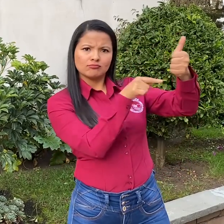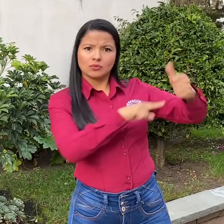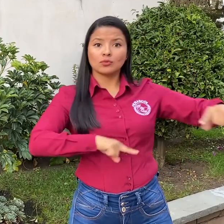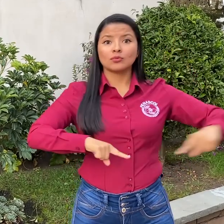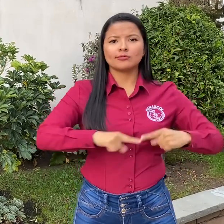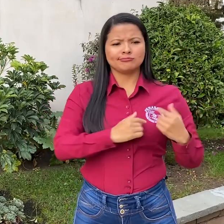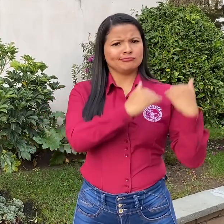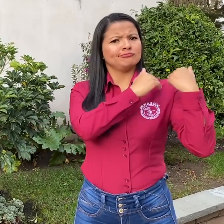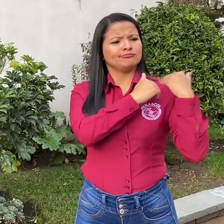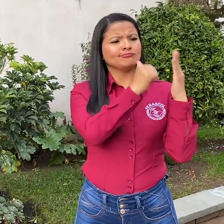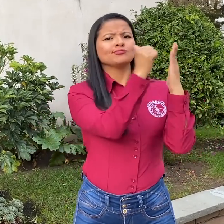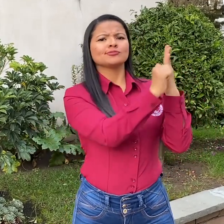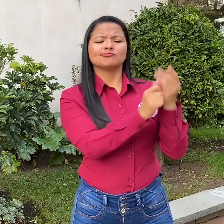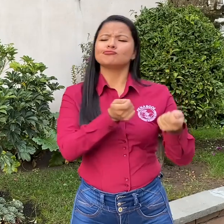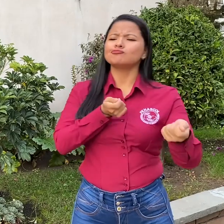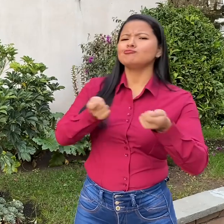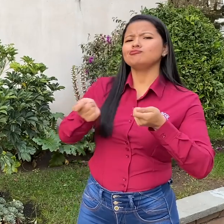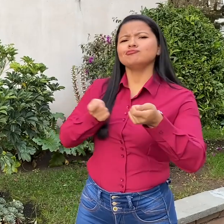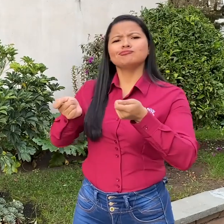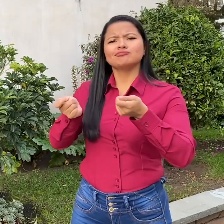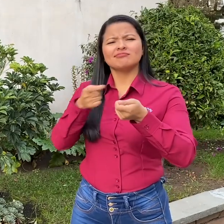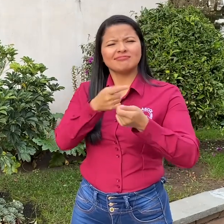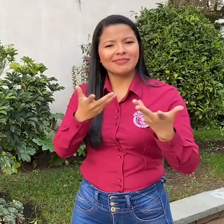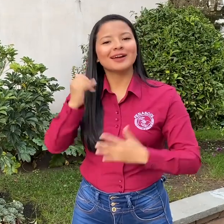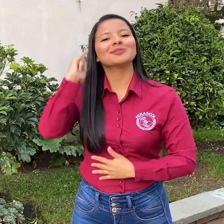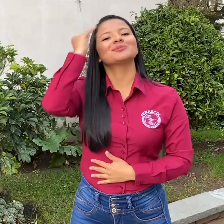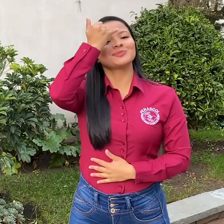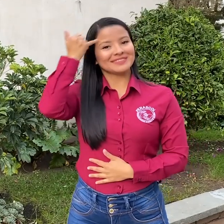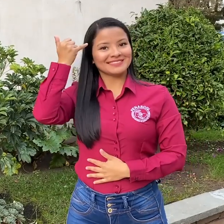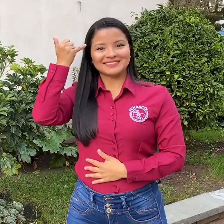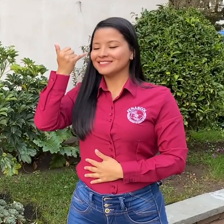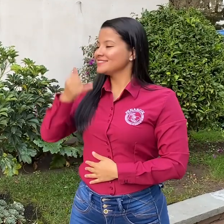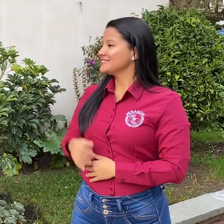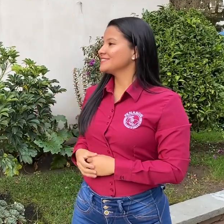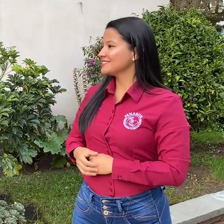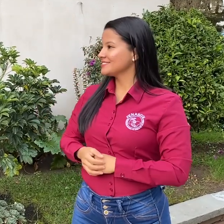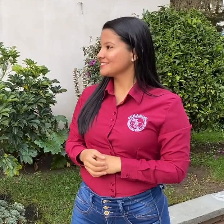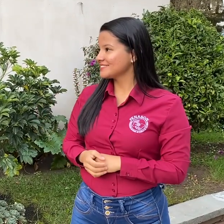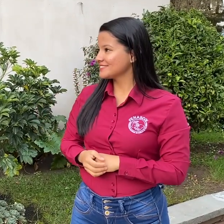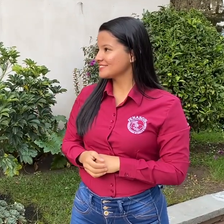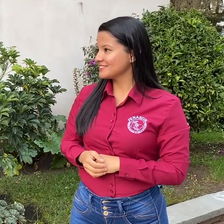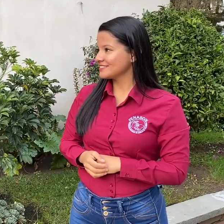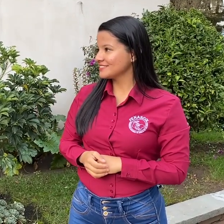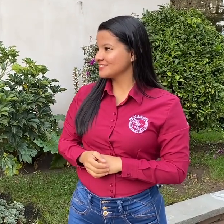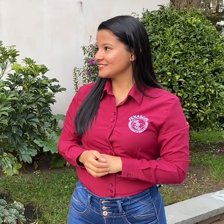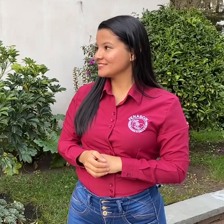y por parte de Penascol, el Subdirector de Programas,